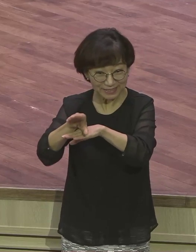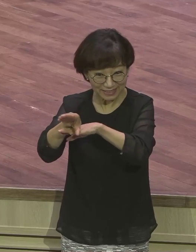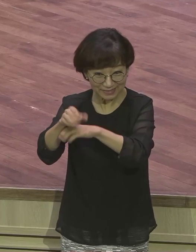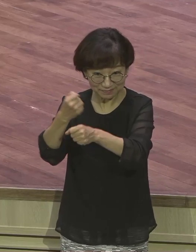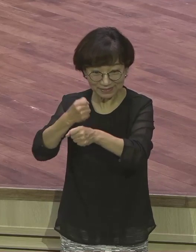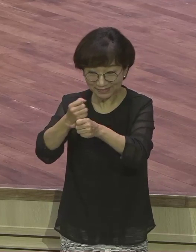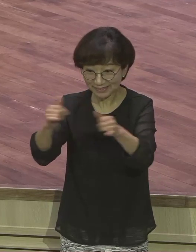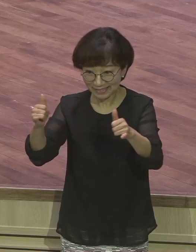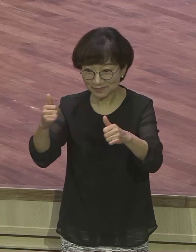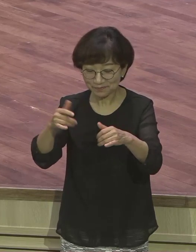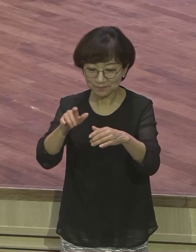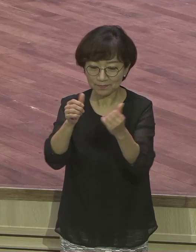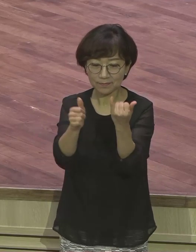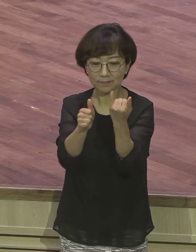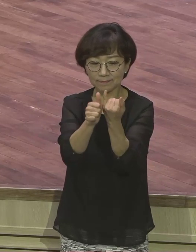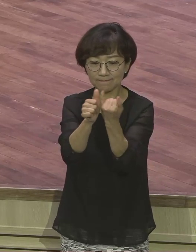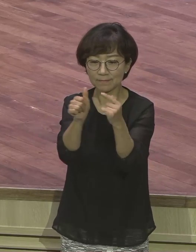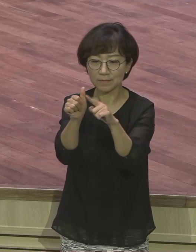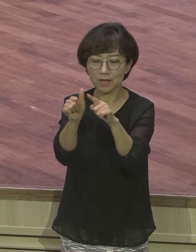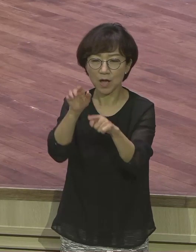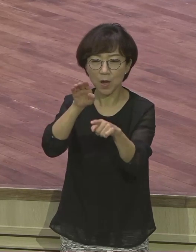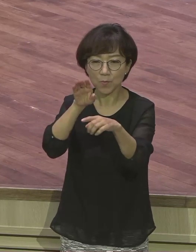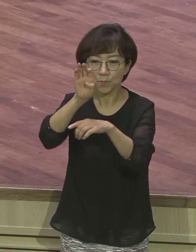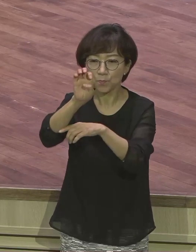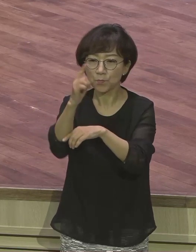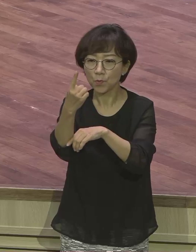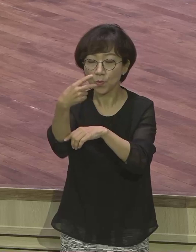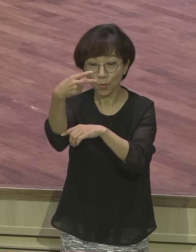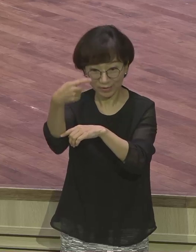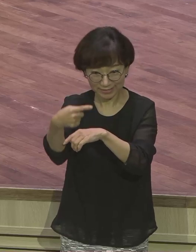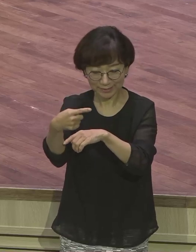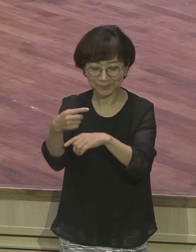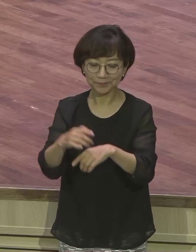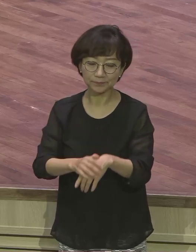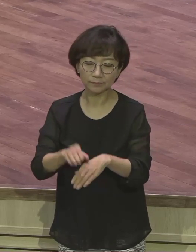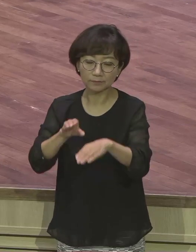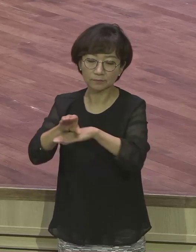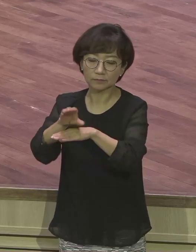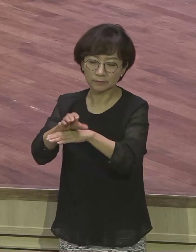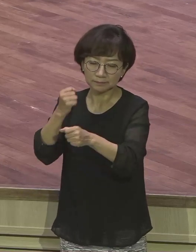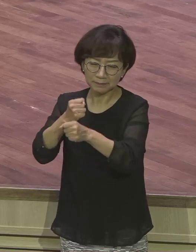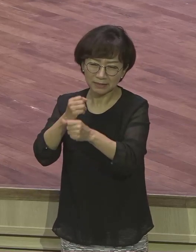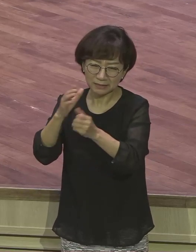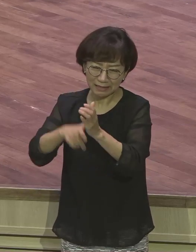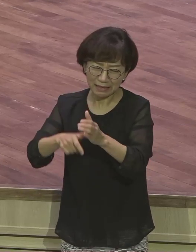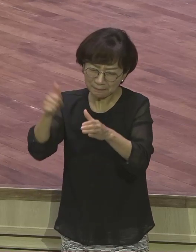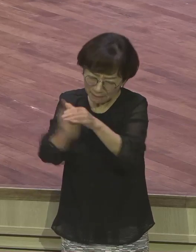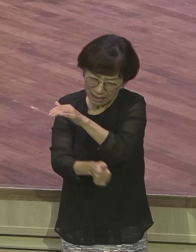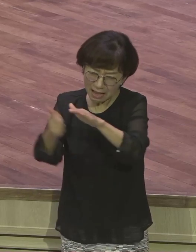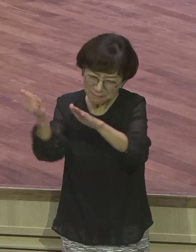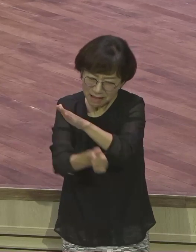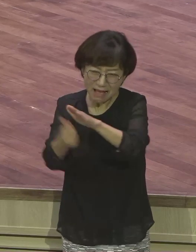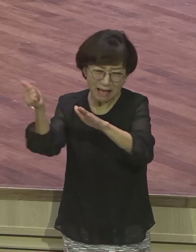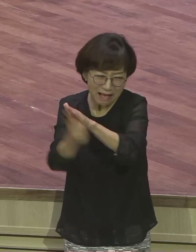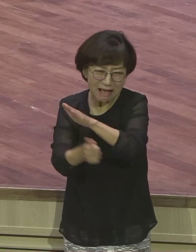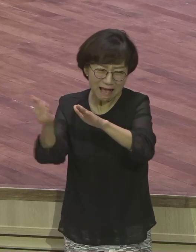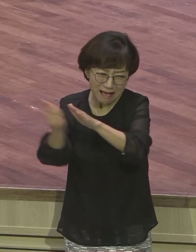발명했잖아요. 자동차를 막 발명하는데 수 없는 실패를 거듭 거듭 거듭 거듭 끝없이